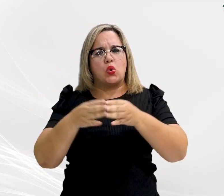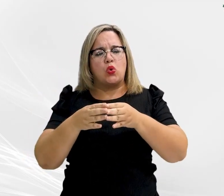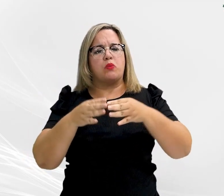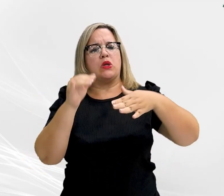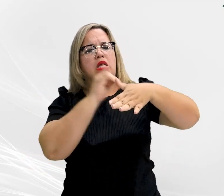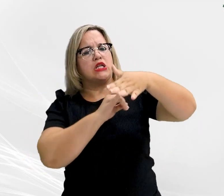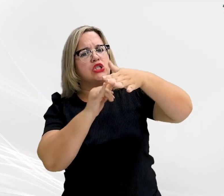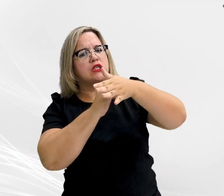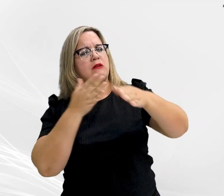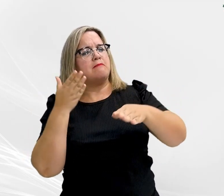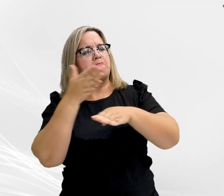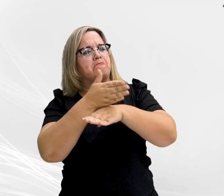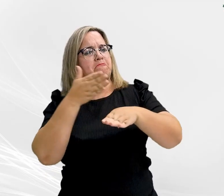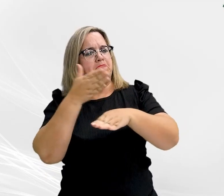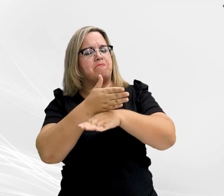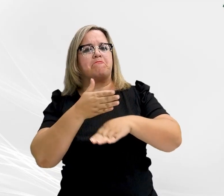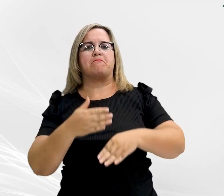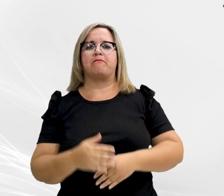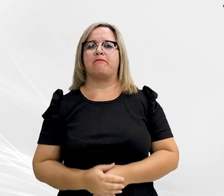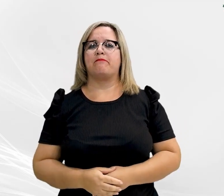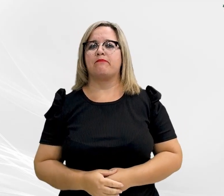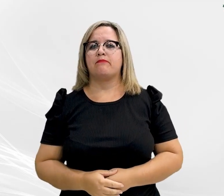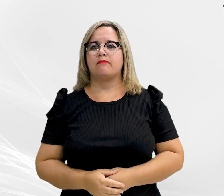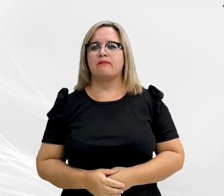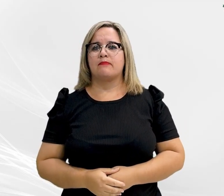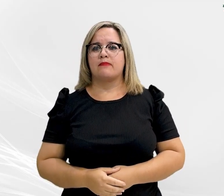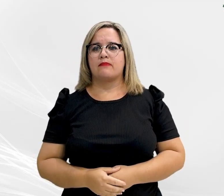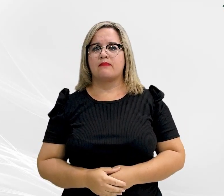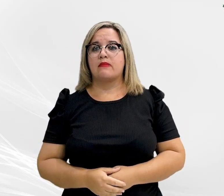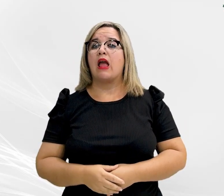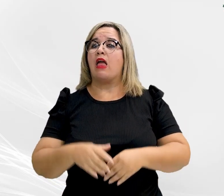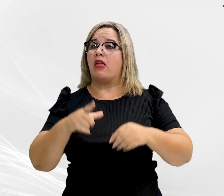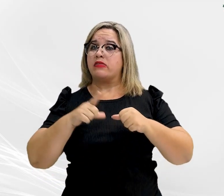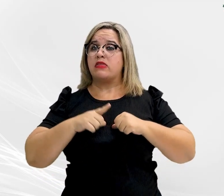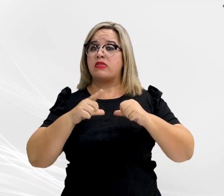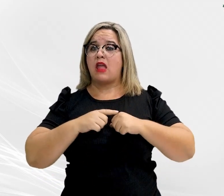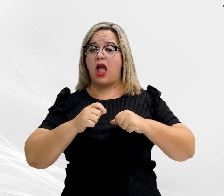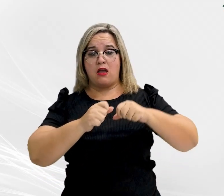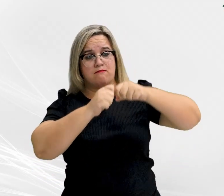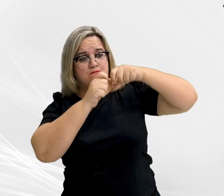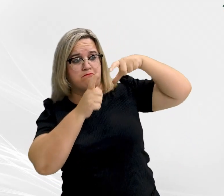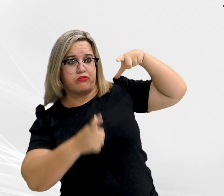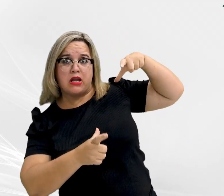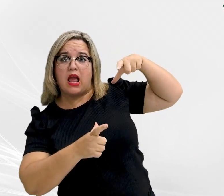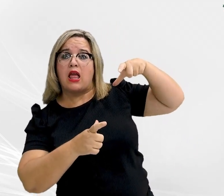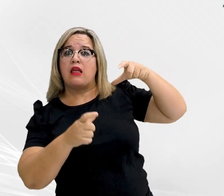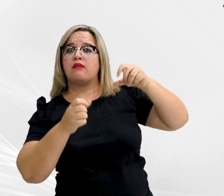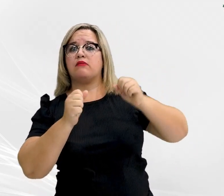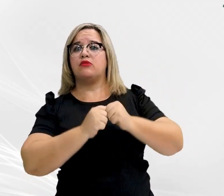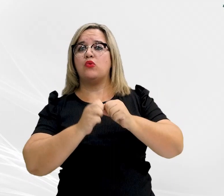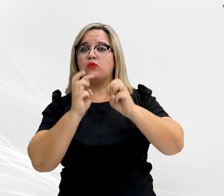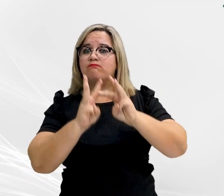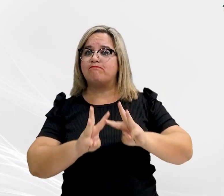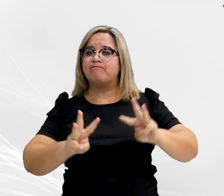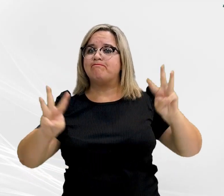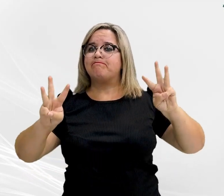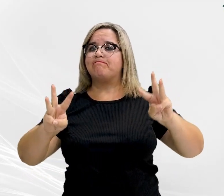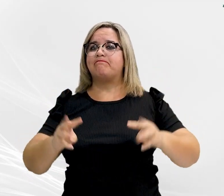instituição. Acesse o folder do projeto no site da instituição. Este é um